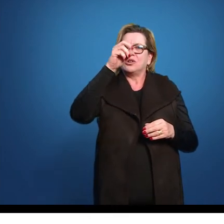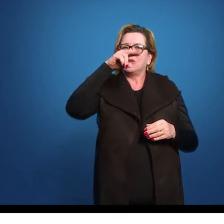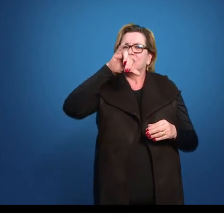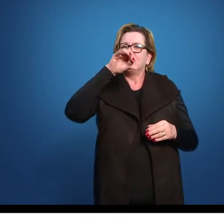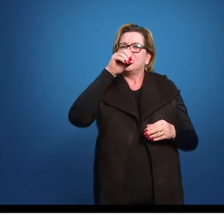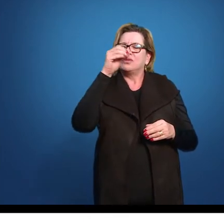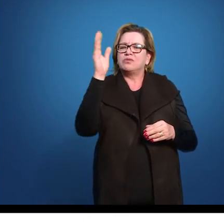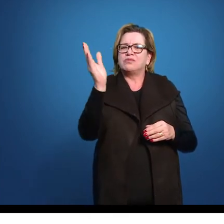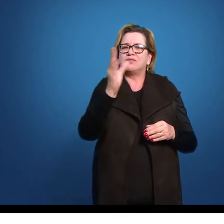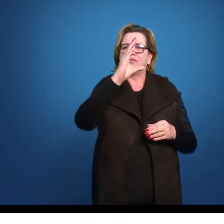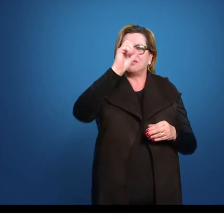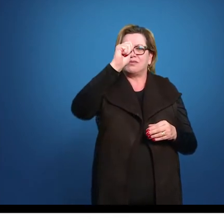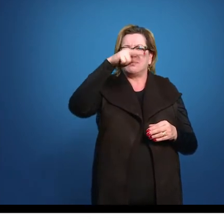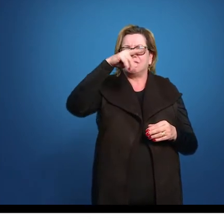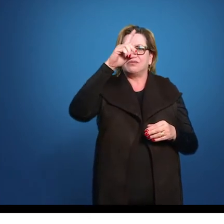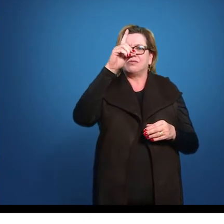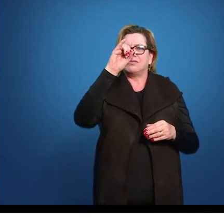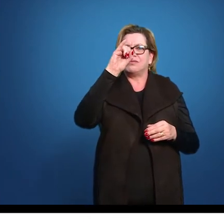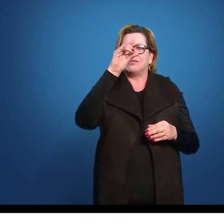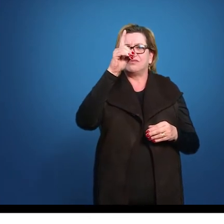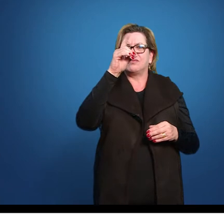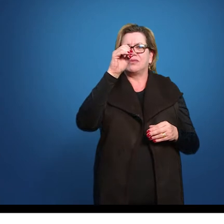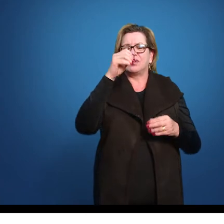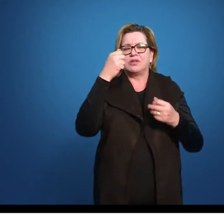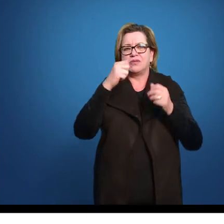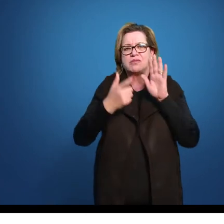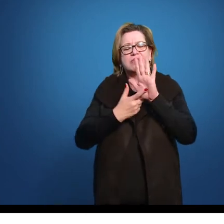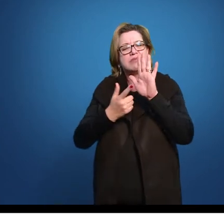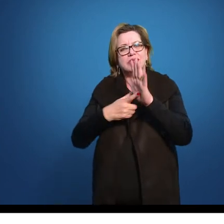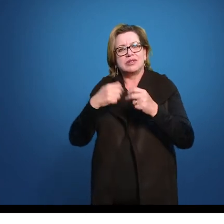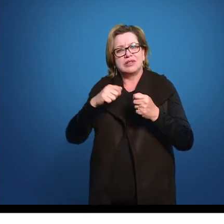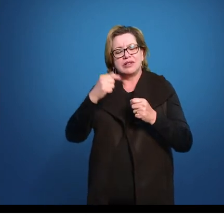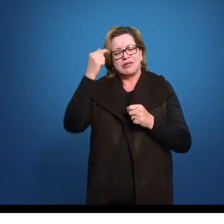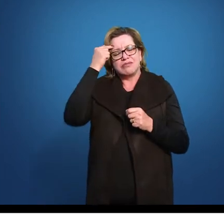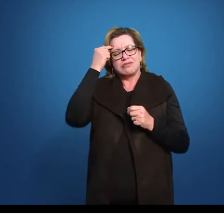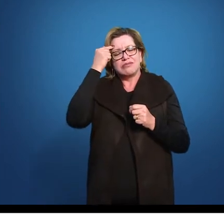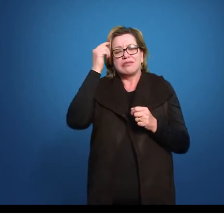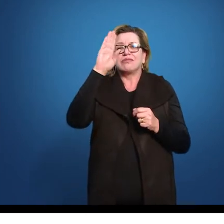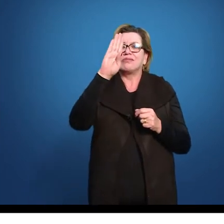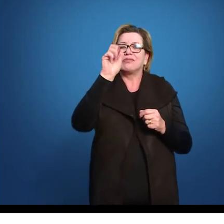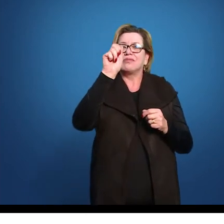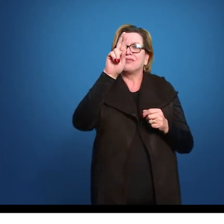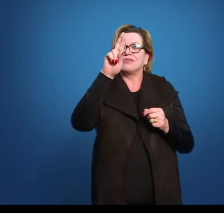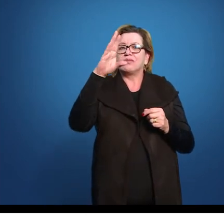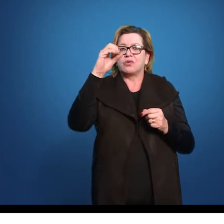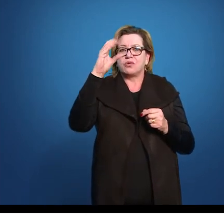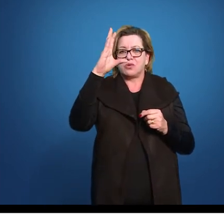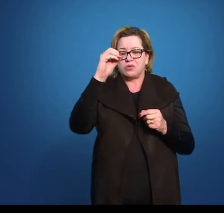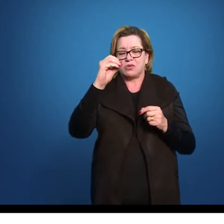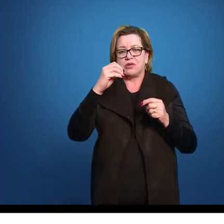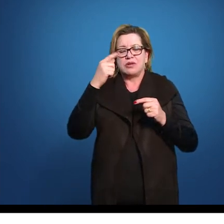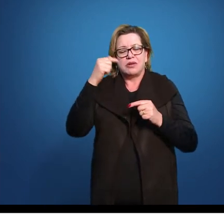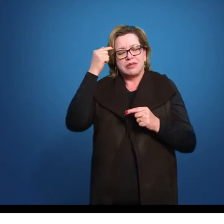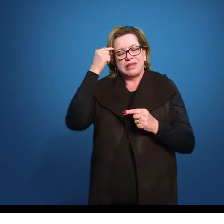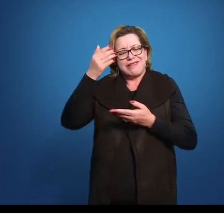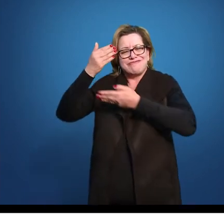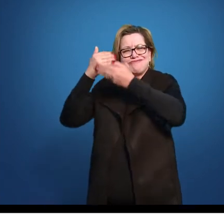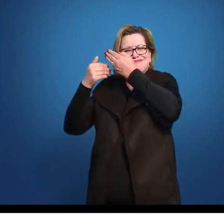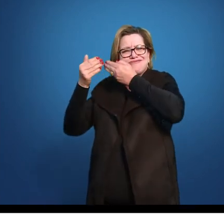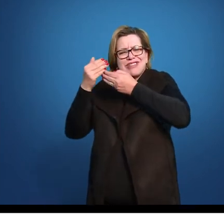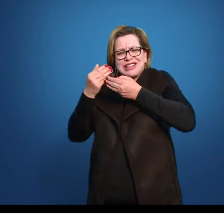precisa pensar numa época De colonização Em que a gente tem ainda Um território brasileiro bastante despovoado